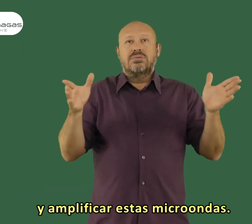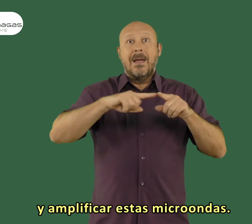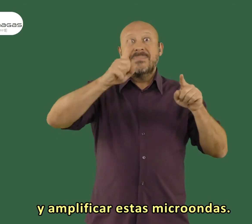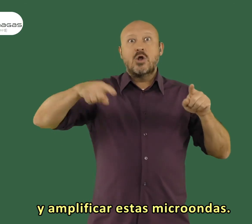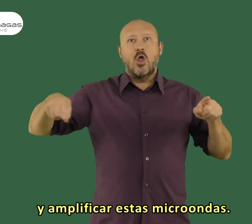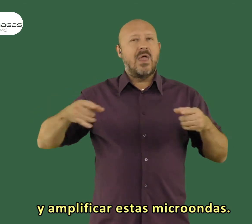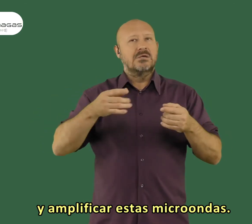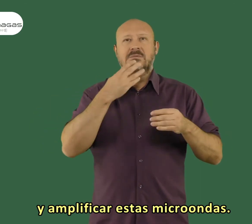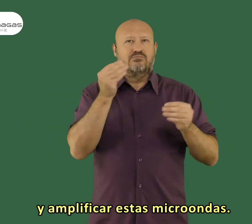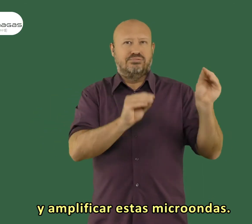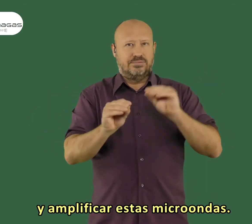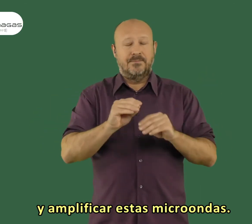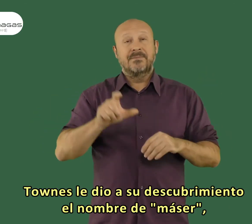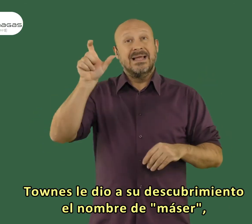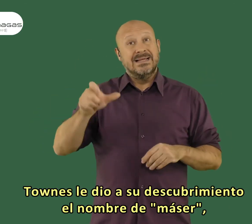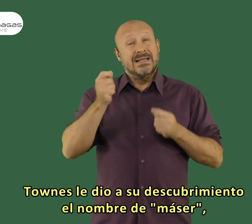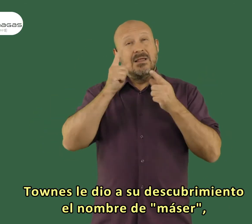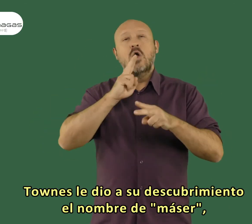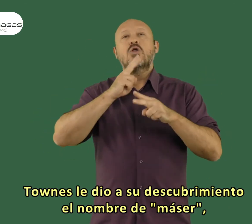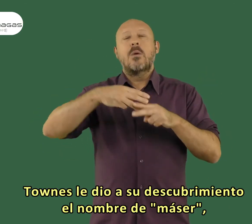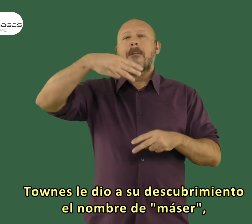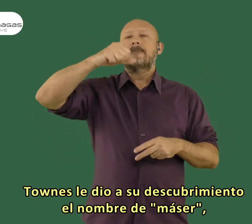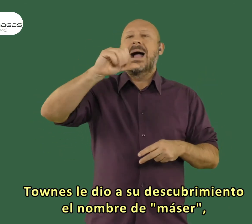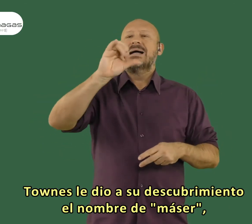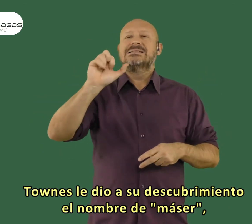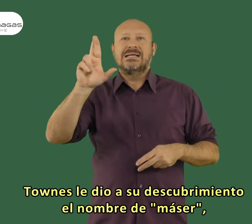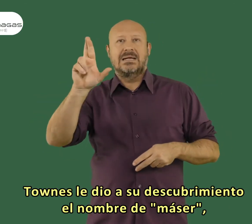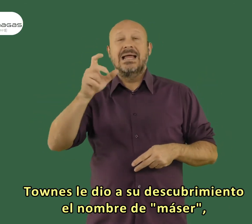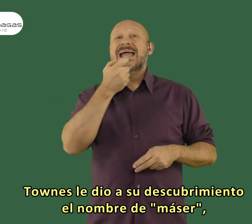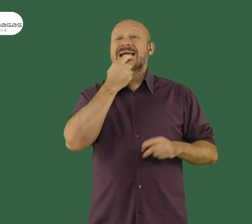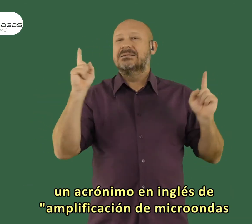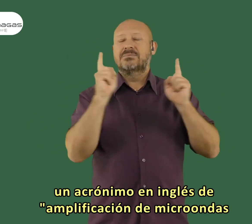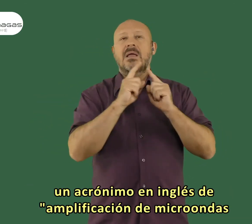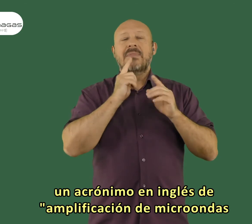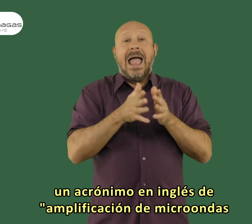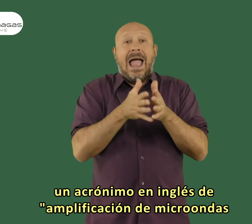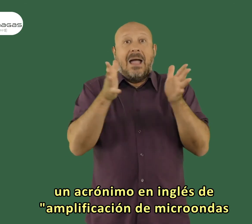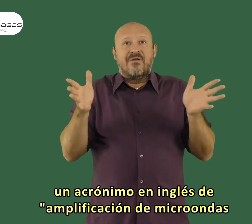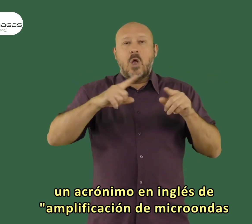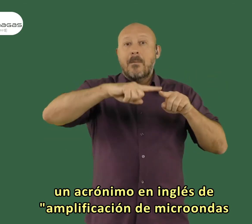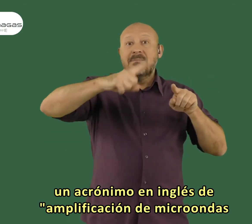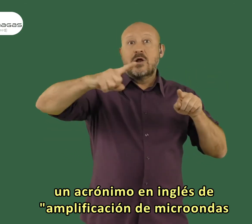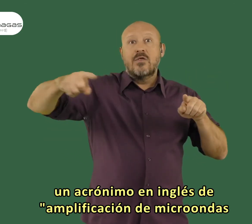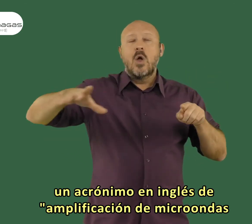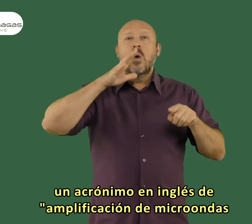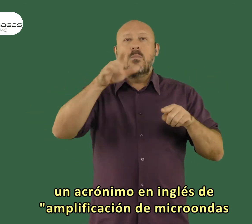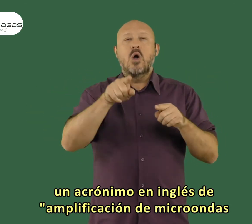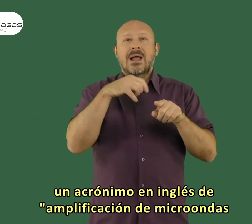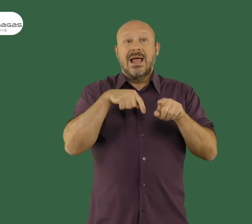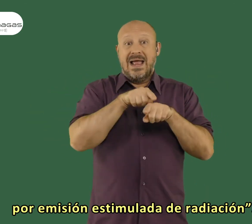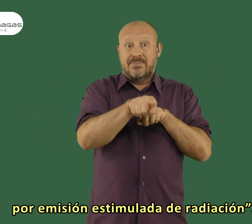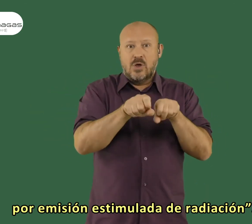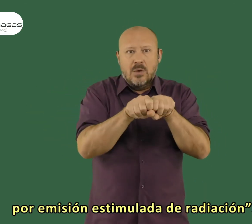generar y amplificar estas microondas. Tons le dio a su descubrimiento el nombre de Maser, un acrónimo en inglés de amplificación de